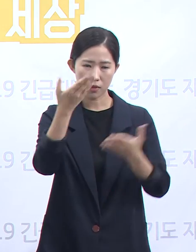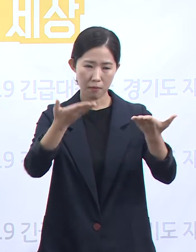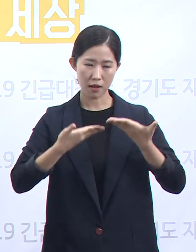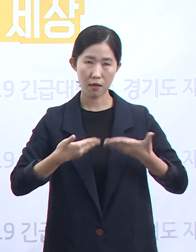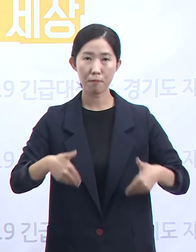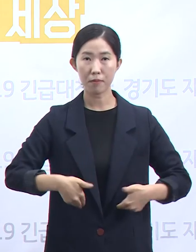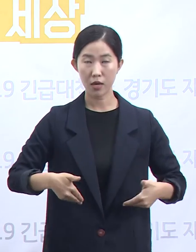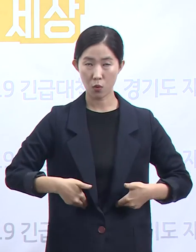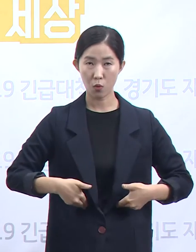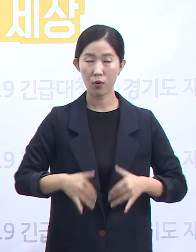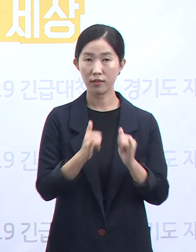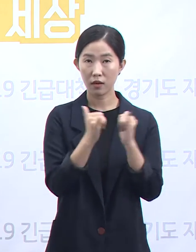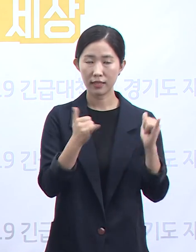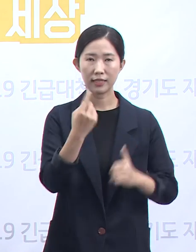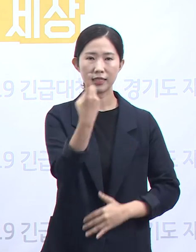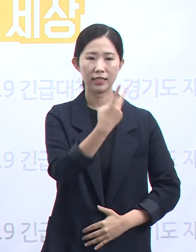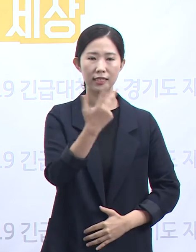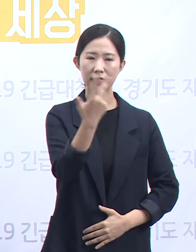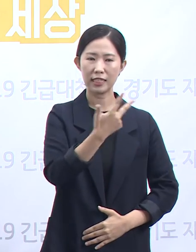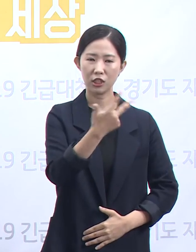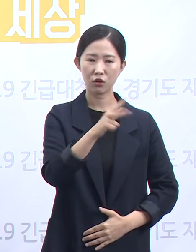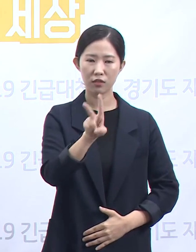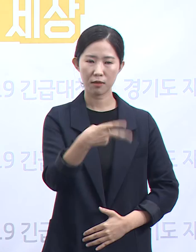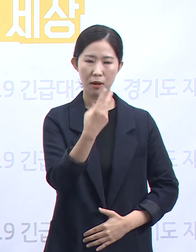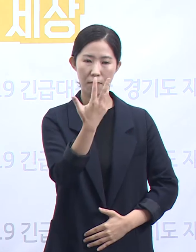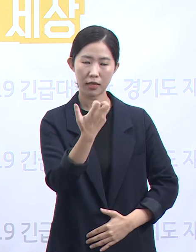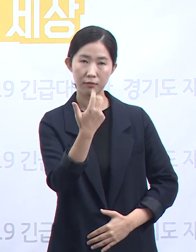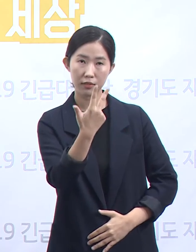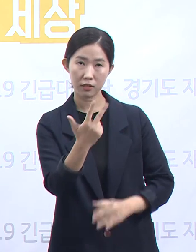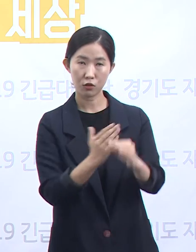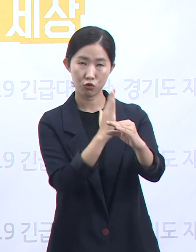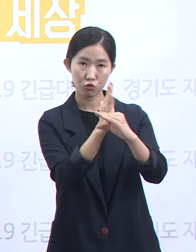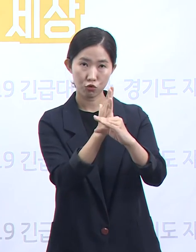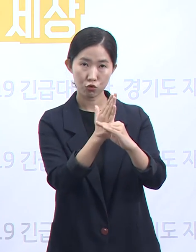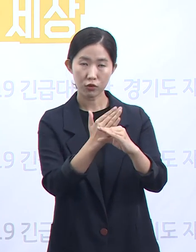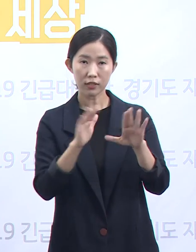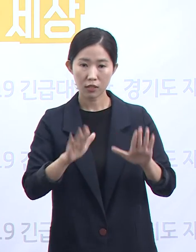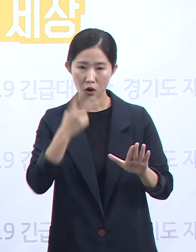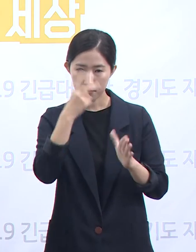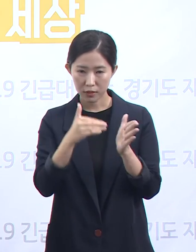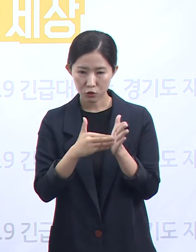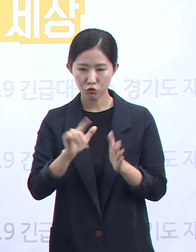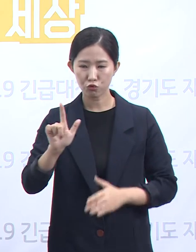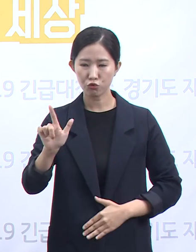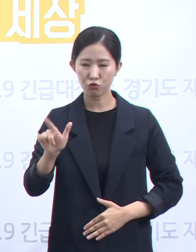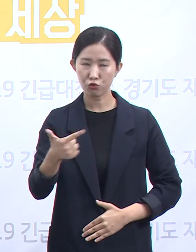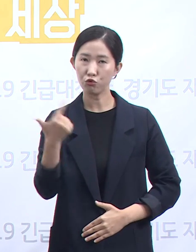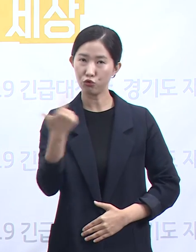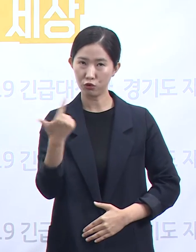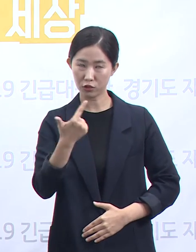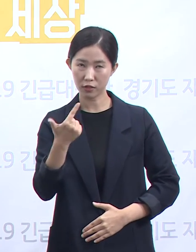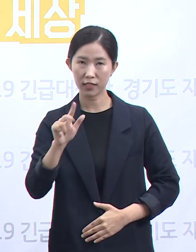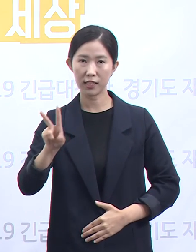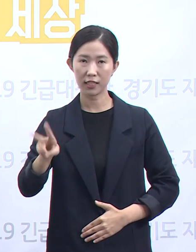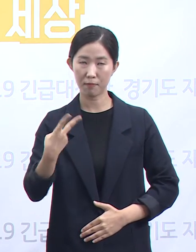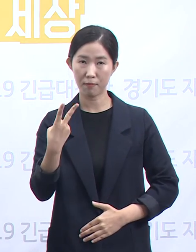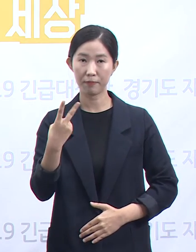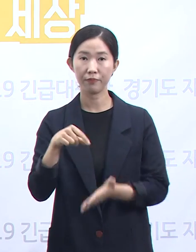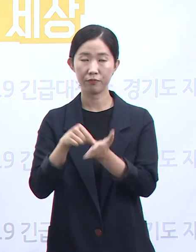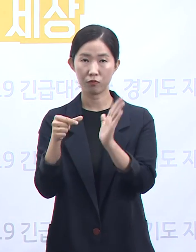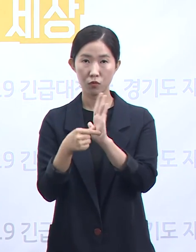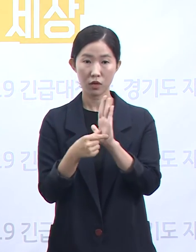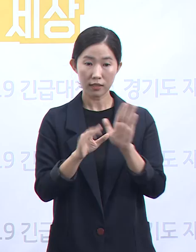7287명 중 6604명이 검사를 완료했고 61명이 양성 판정을 받아서